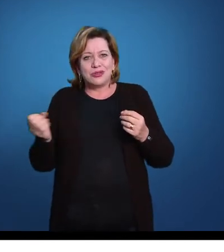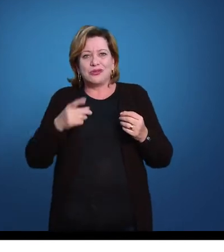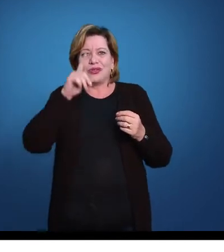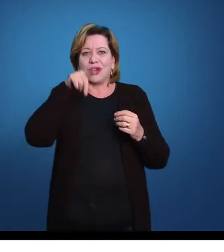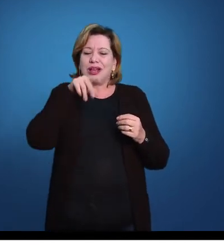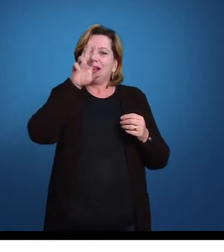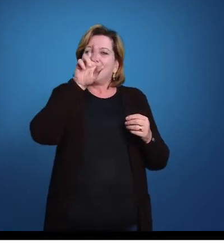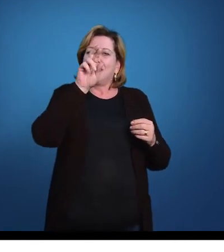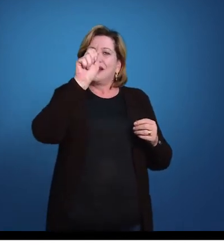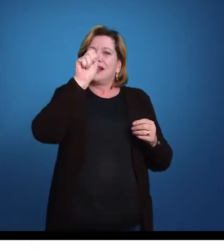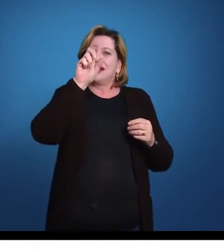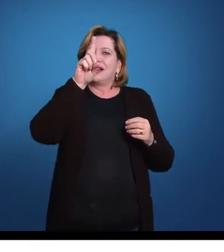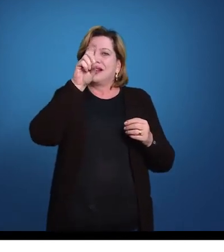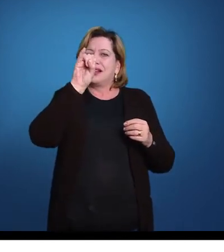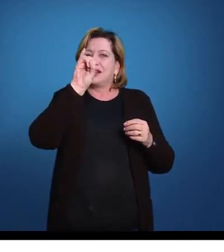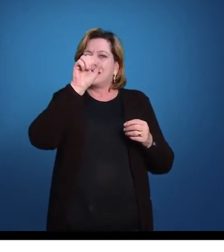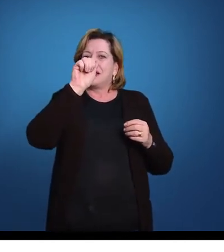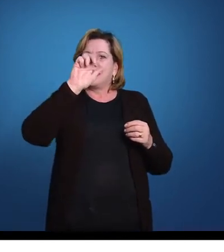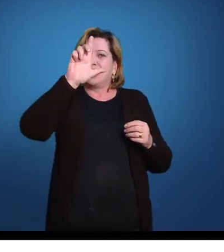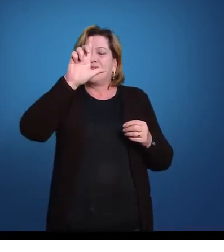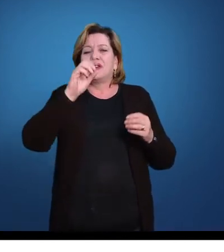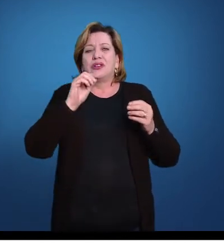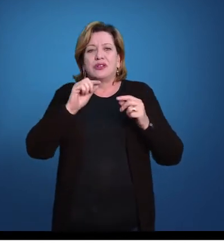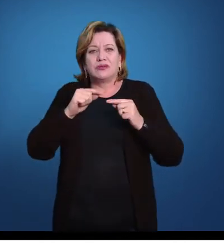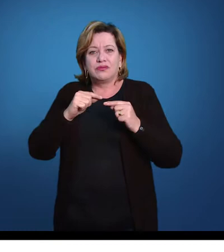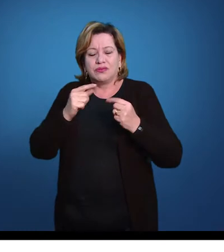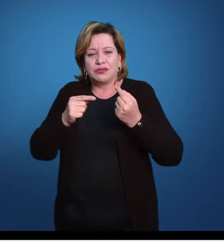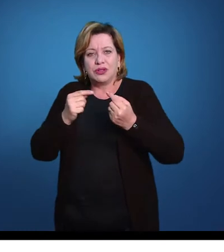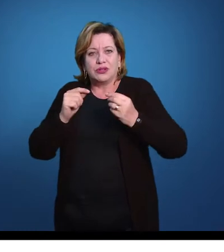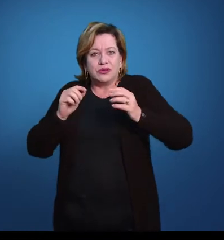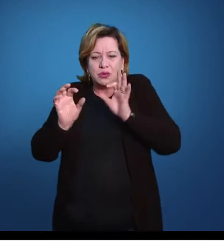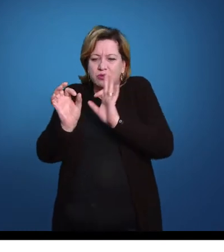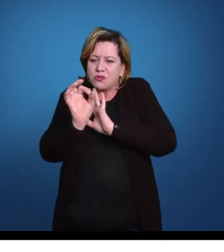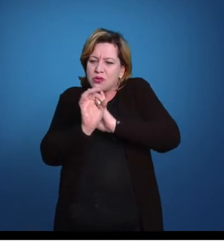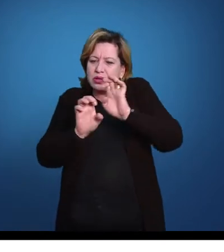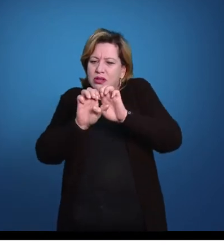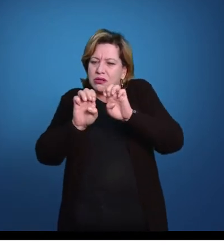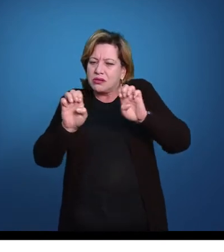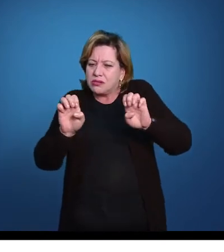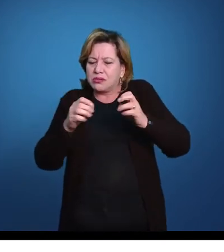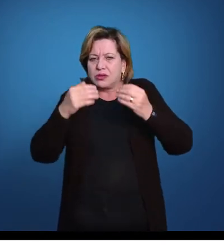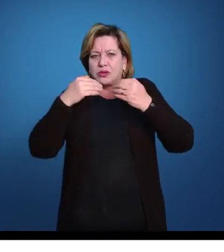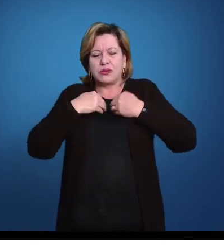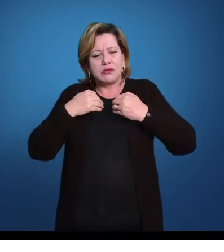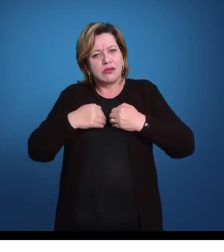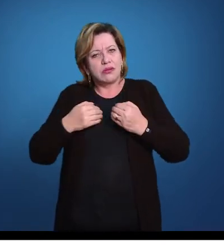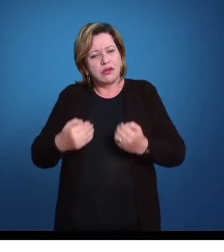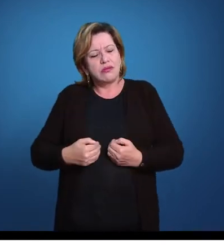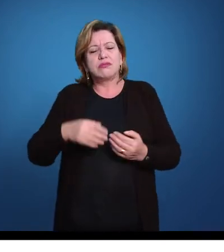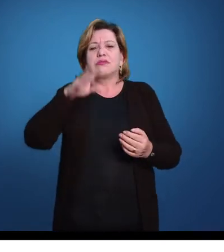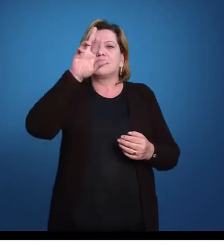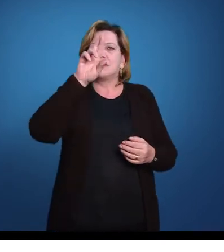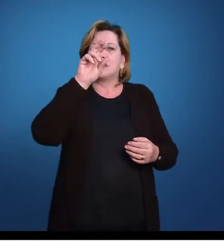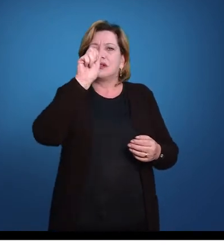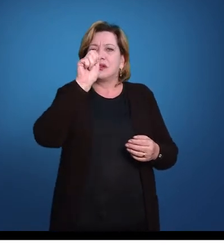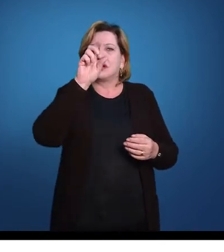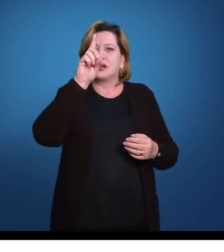radial, de novo, foram tendendo a uma estrutura de corpo de forma radial. Como que aconteceu isso?